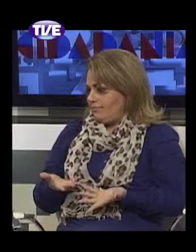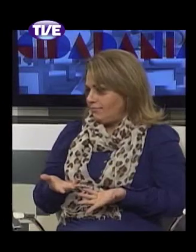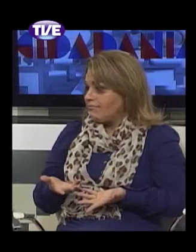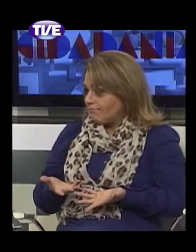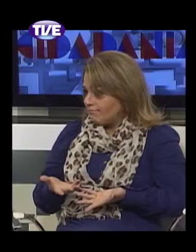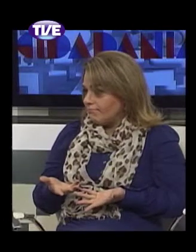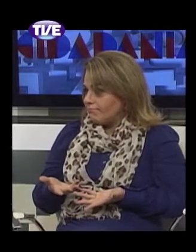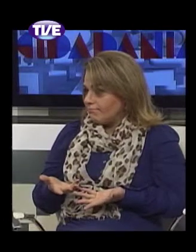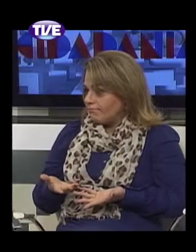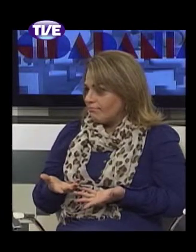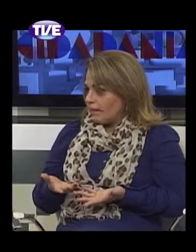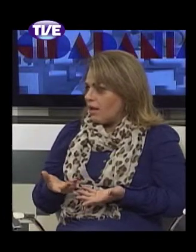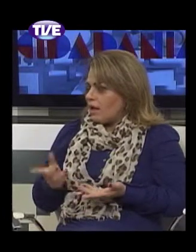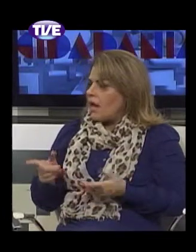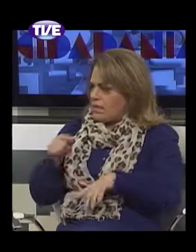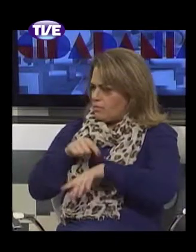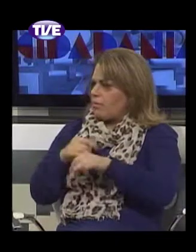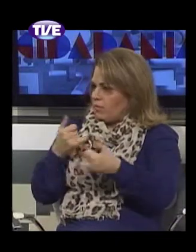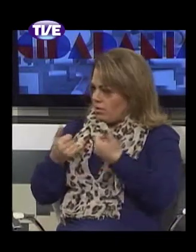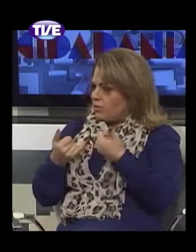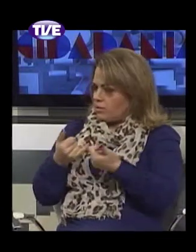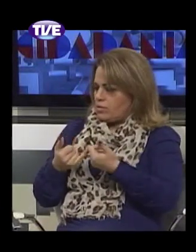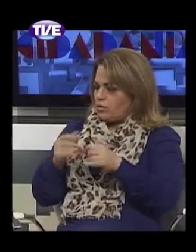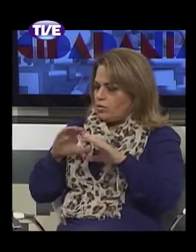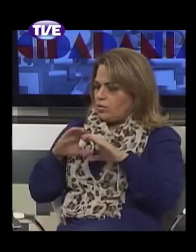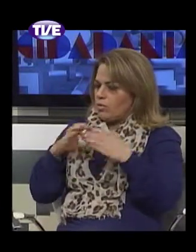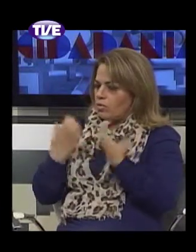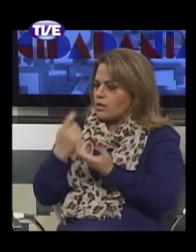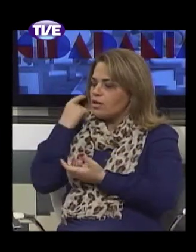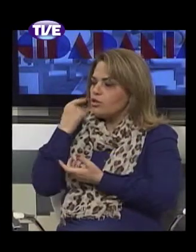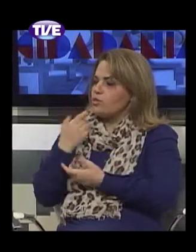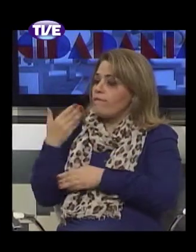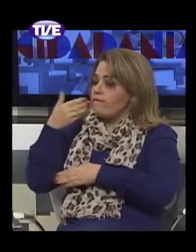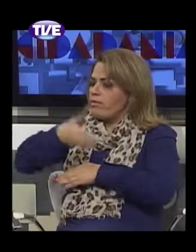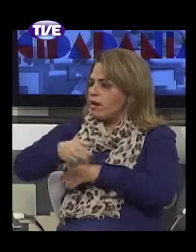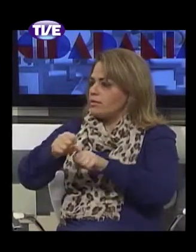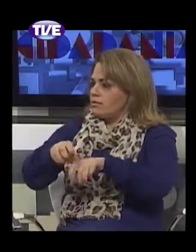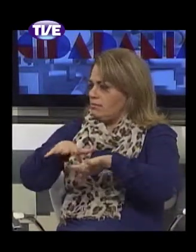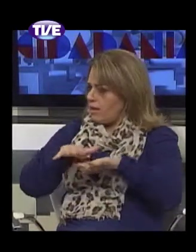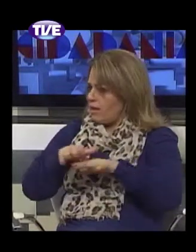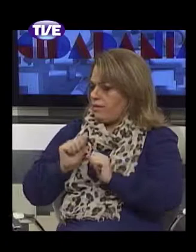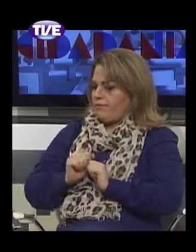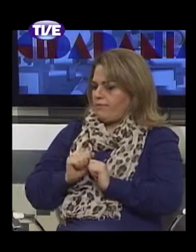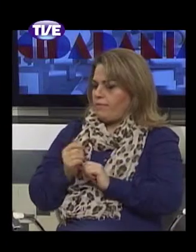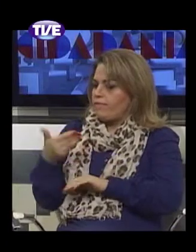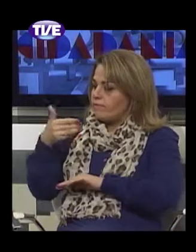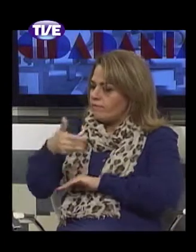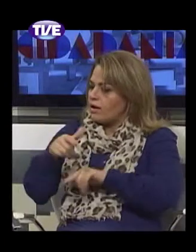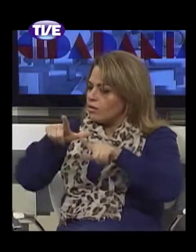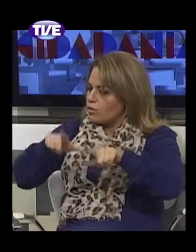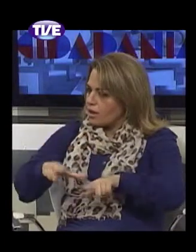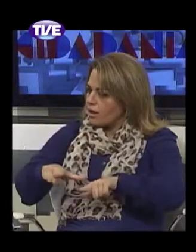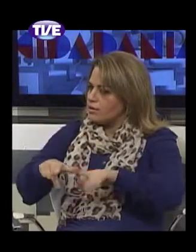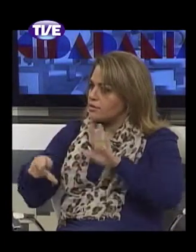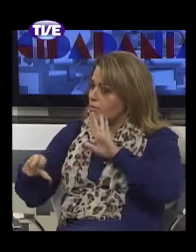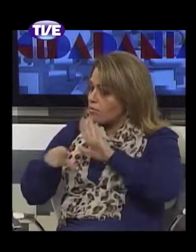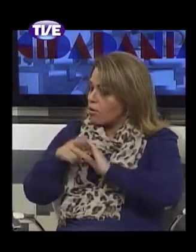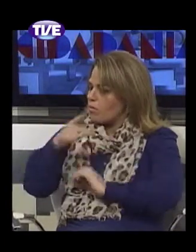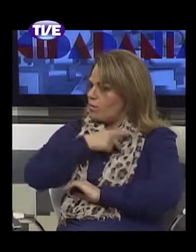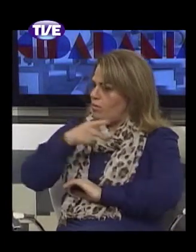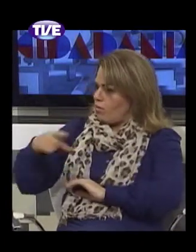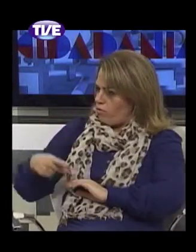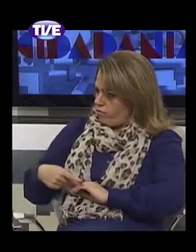comunidade vai ao poder público do Estado, vai ao parlamento gaúcho, vai nos espaços que são os espaços do povo, né, que